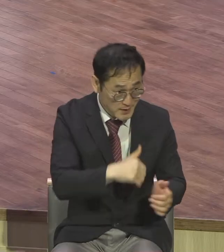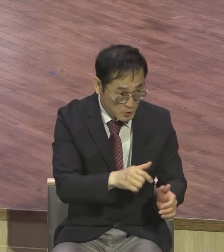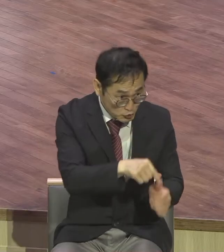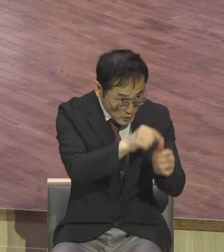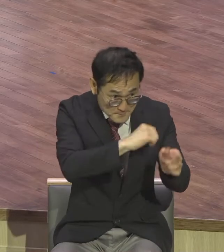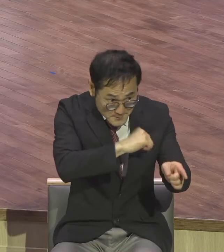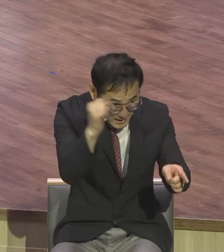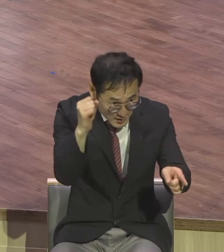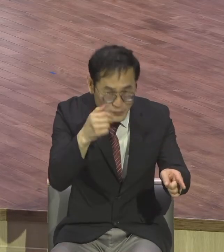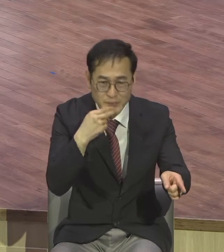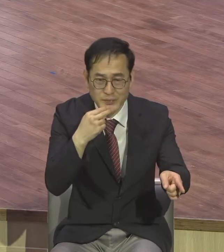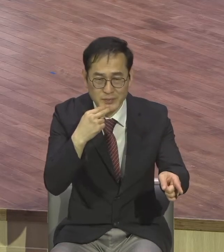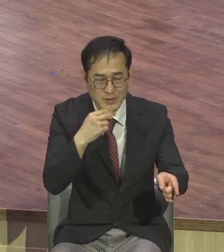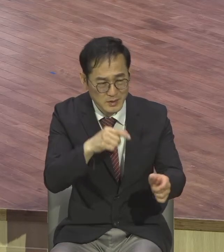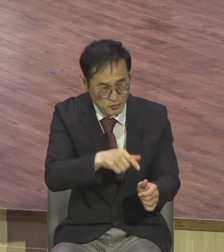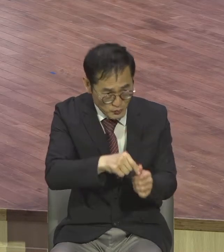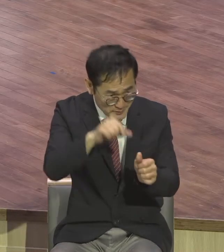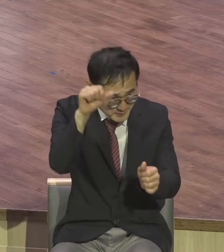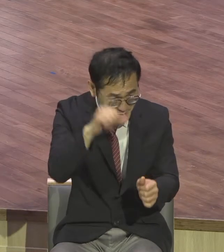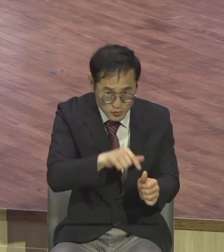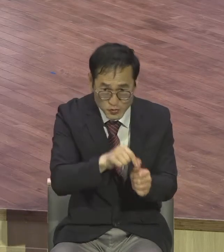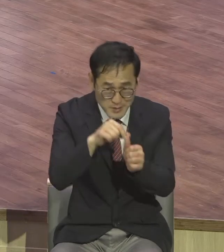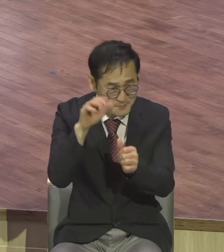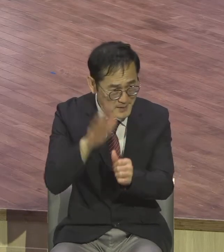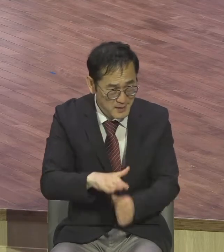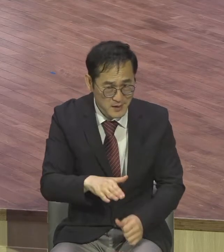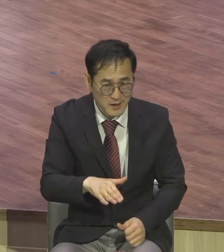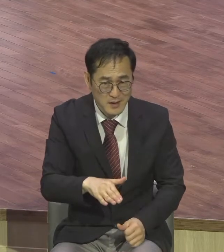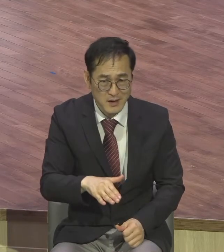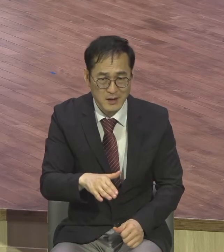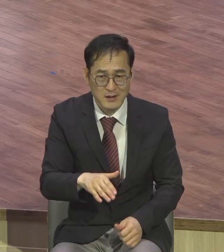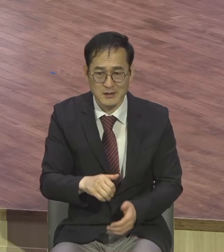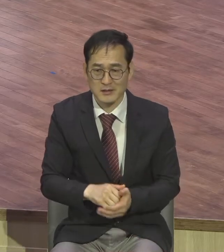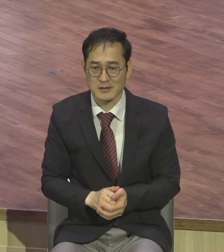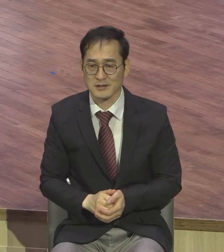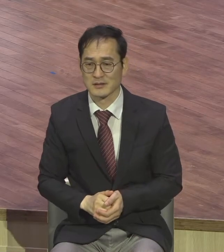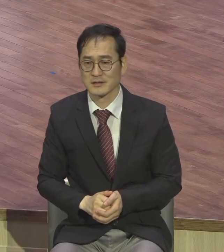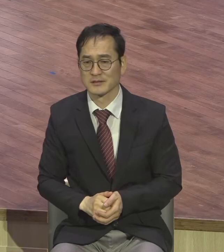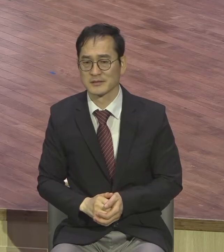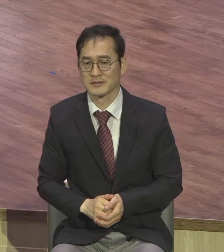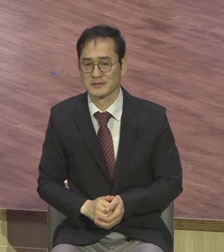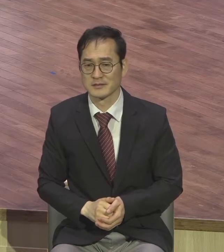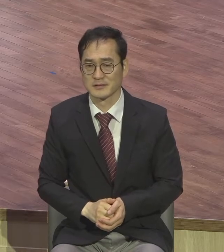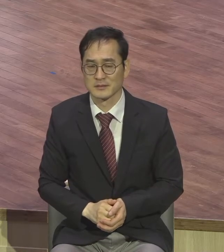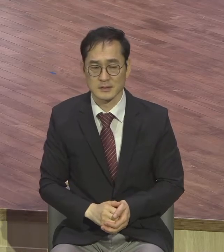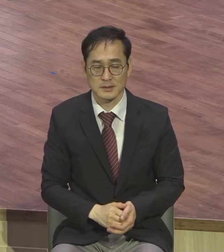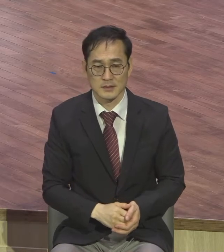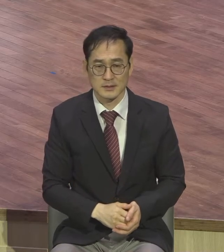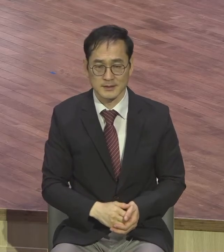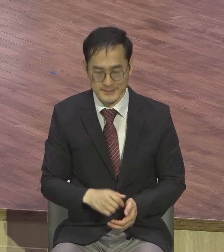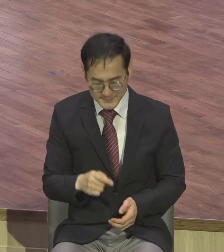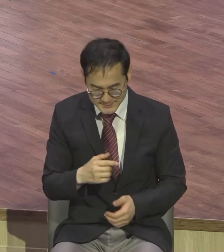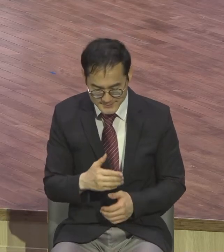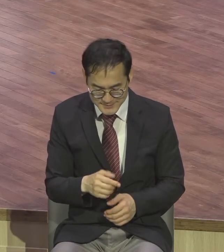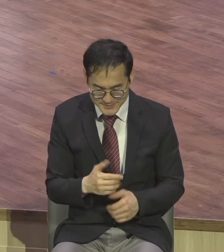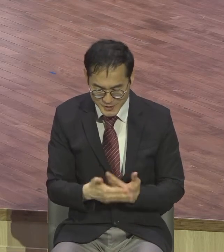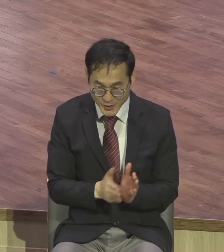아세요 지옥에서 천국이 보여요 여러분 안에서 밖에 보이는 게 있죠 그런